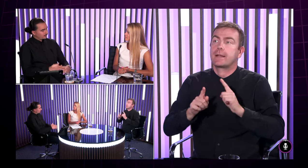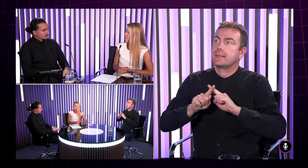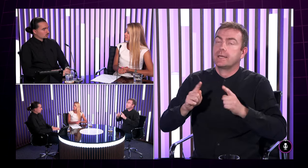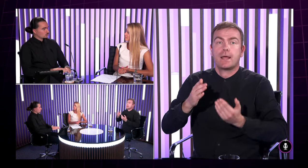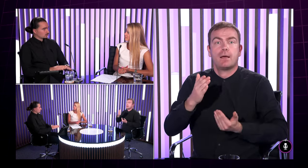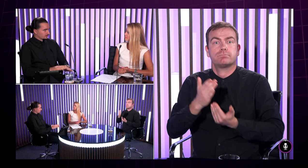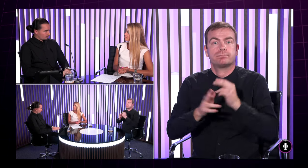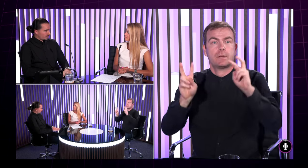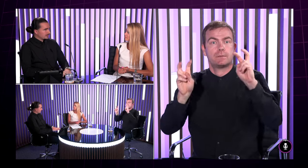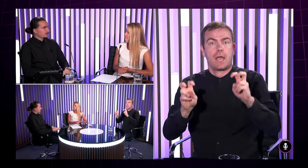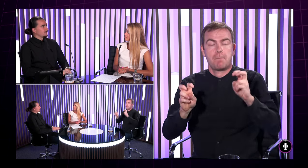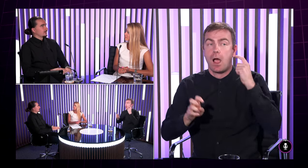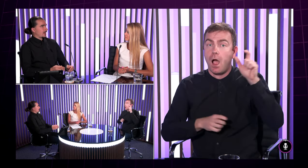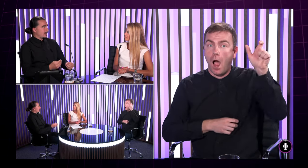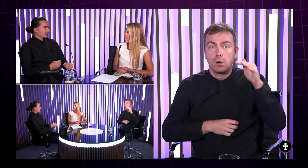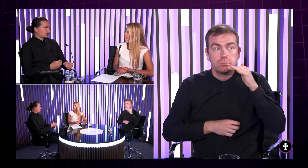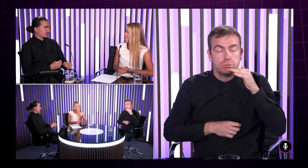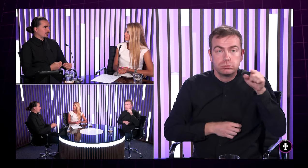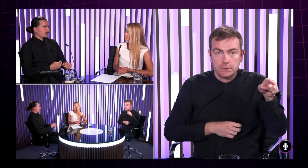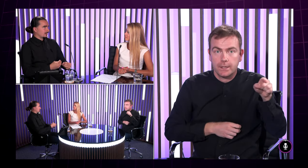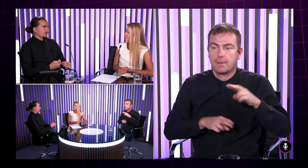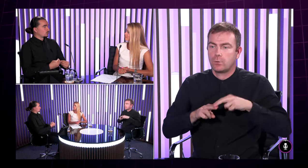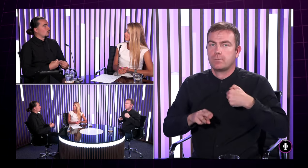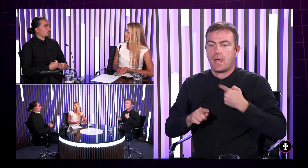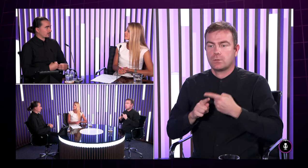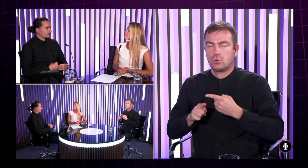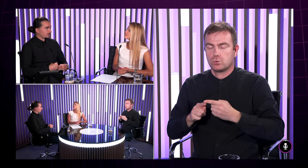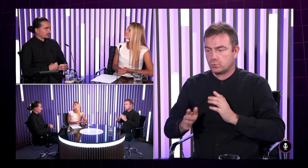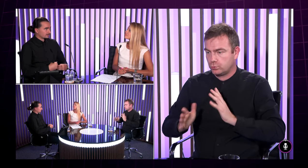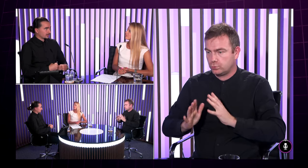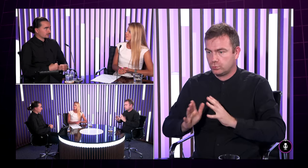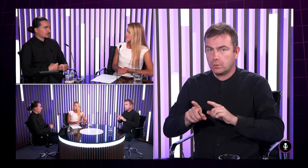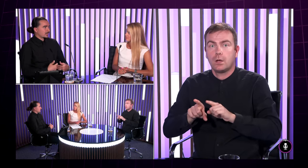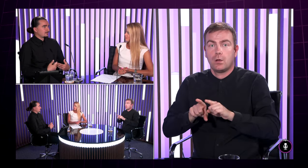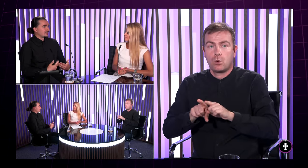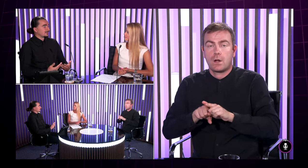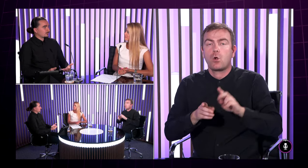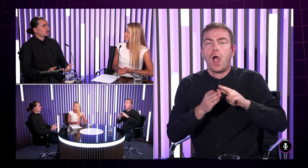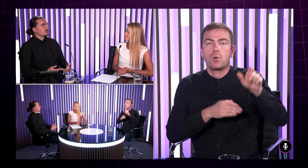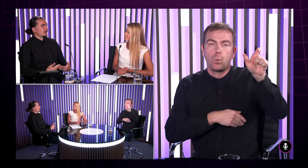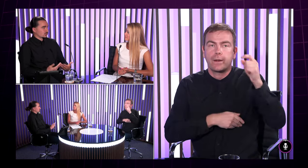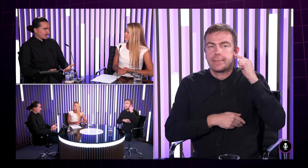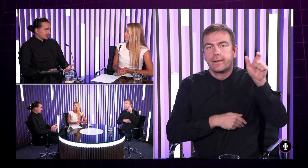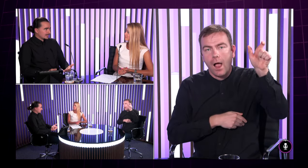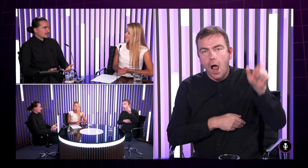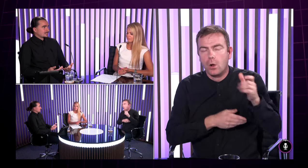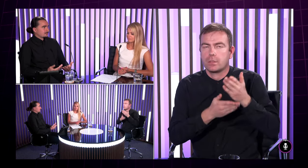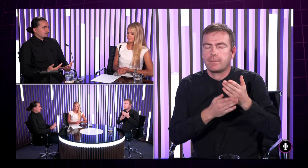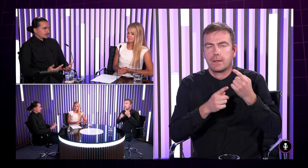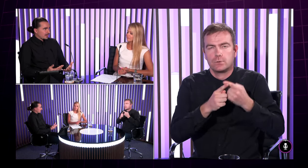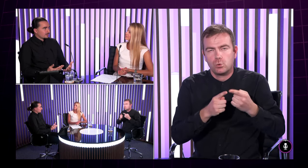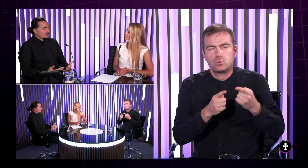tak tam povedzme trošku spomaliť aj čo sa týka toho hovorenia by som povedal teraz prednostne že aby ten tlmočník mal čas